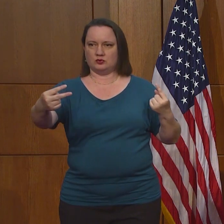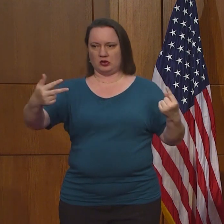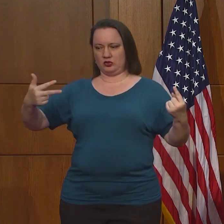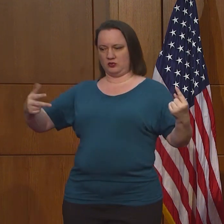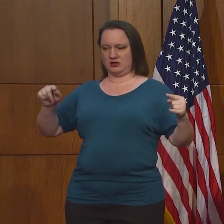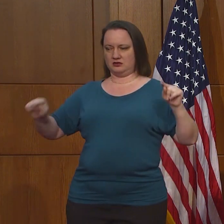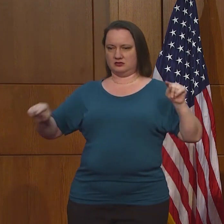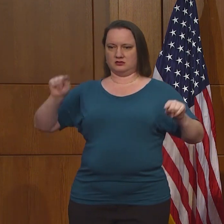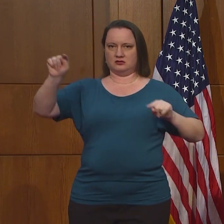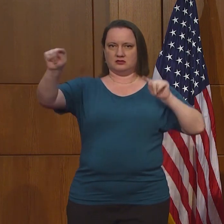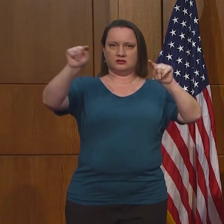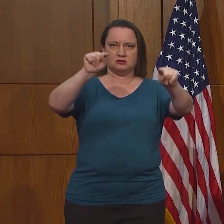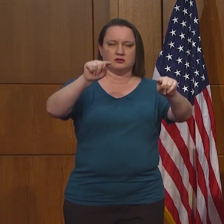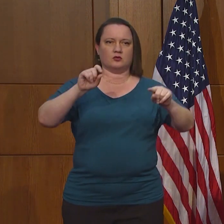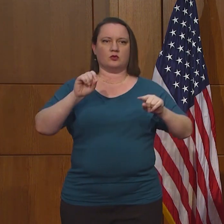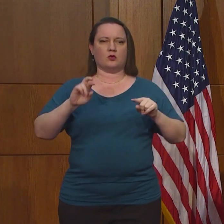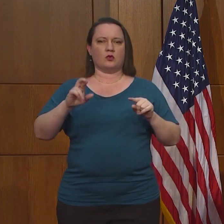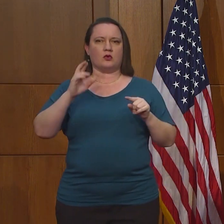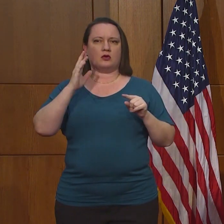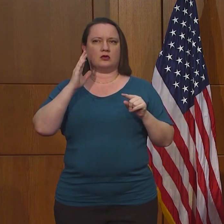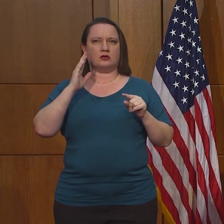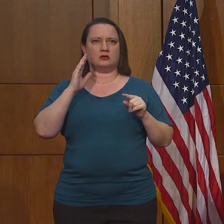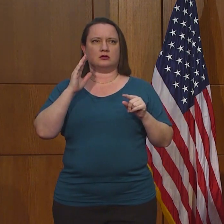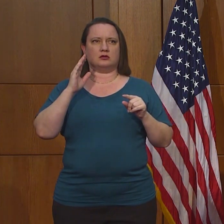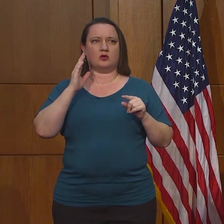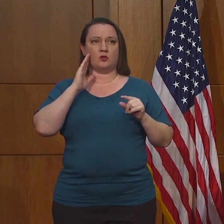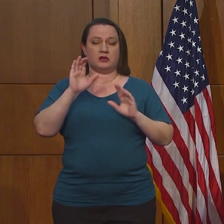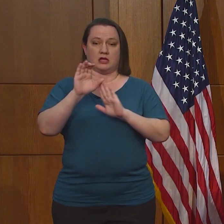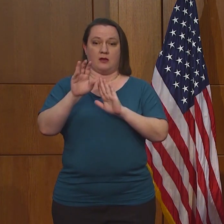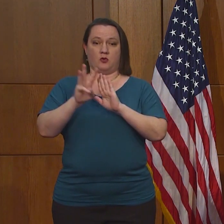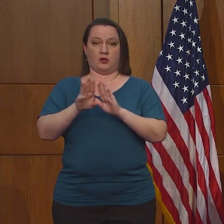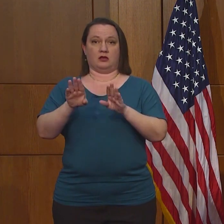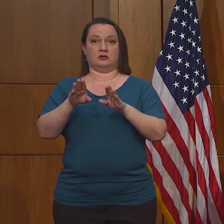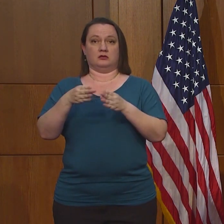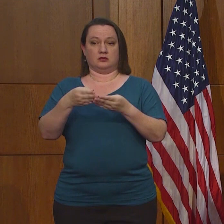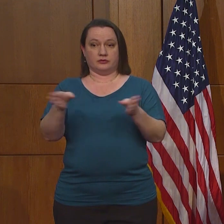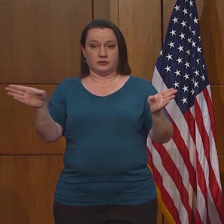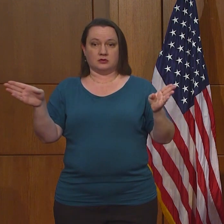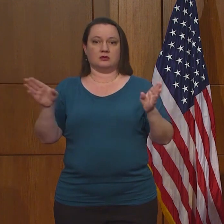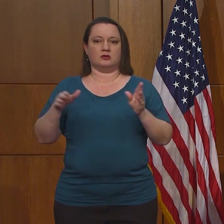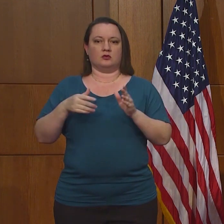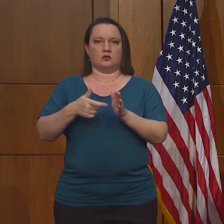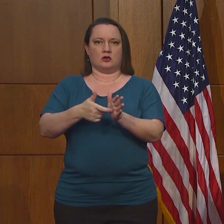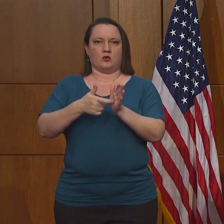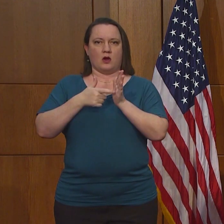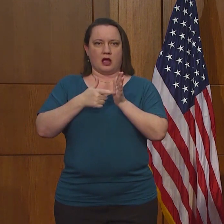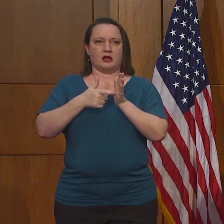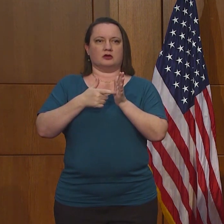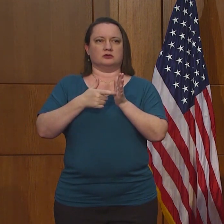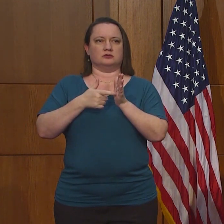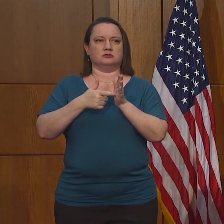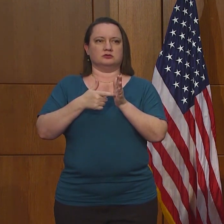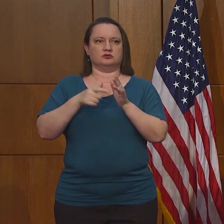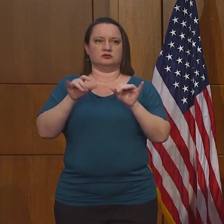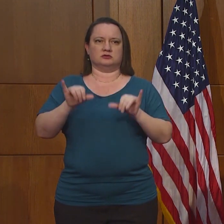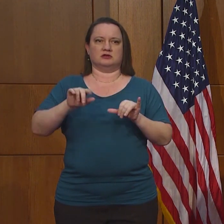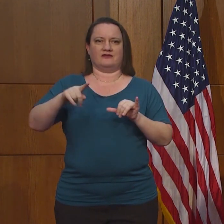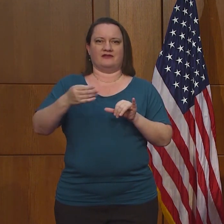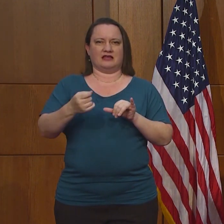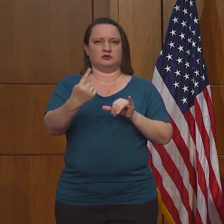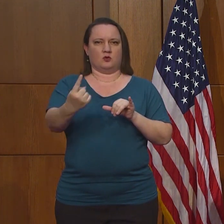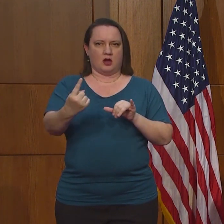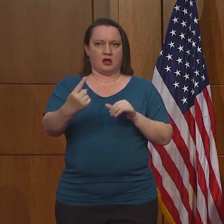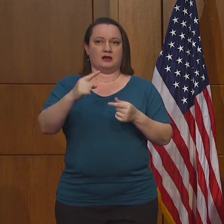En unos segundos, vamos a escuchar la nueva pregunta formulada al gobernador. La